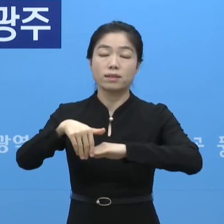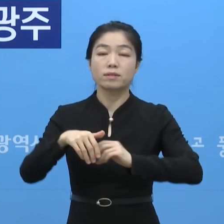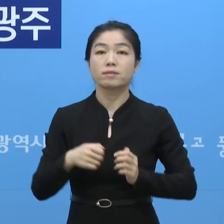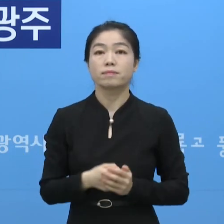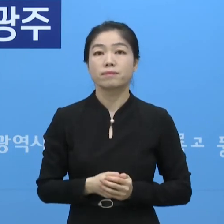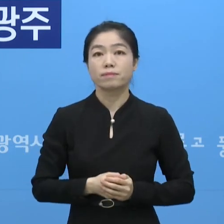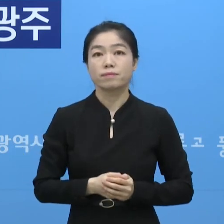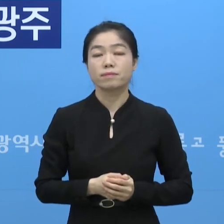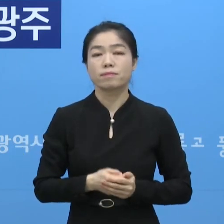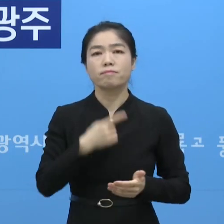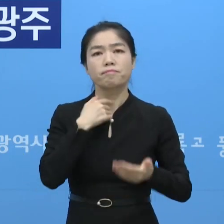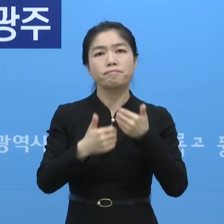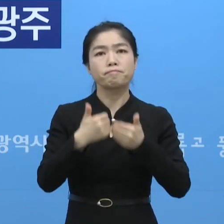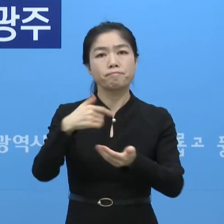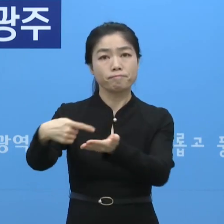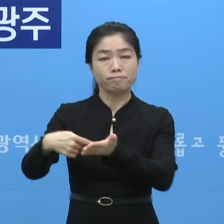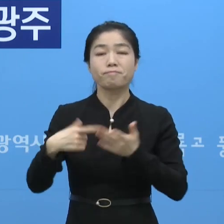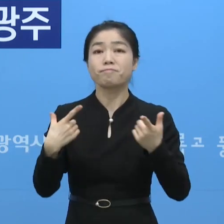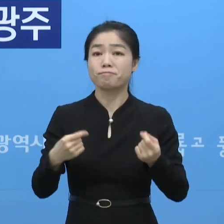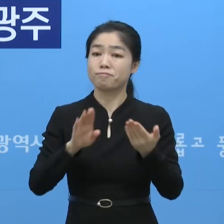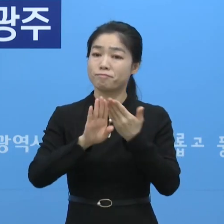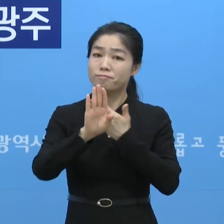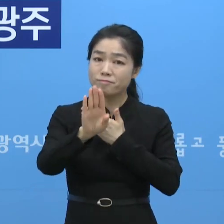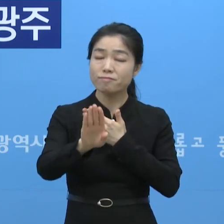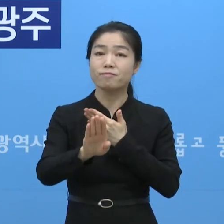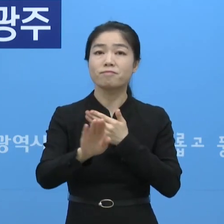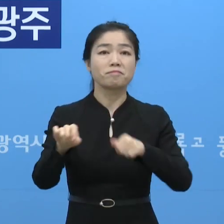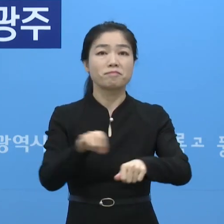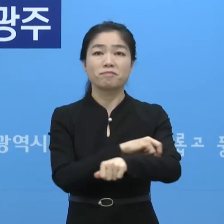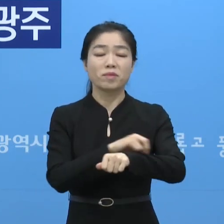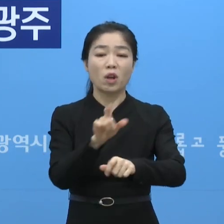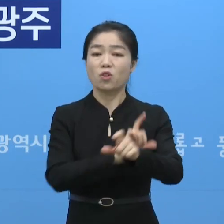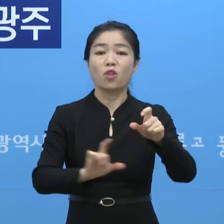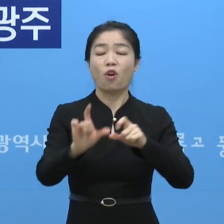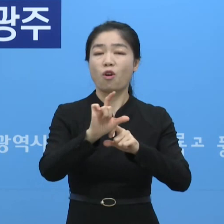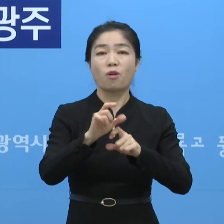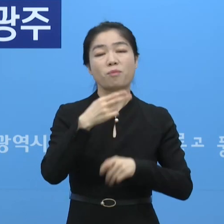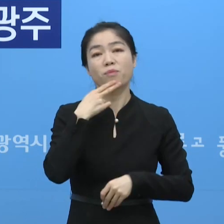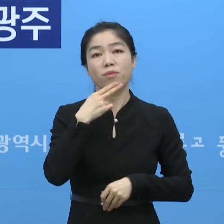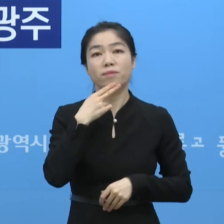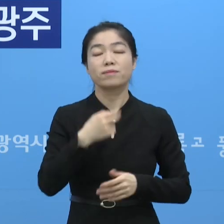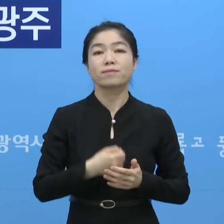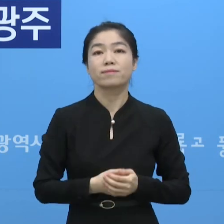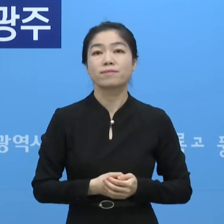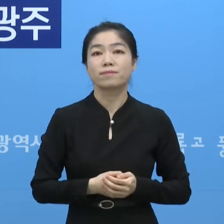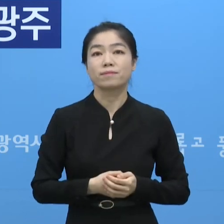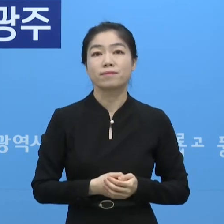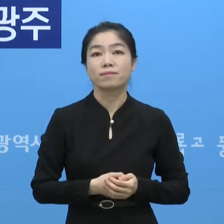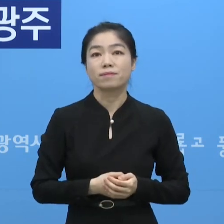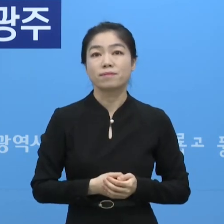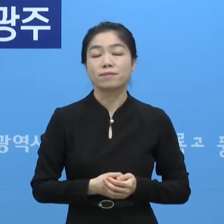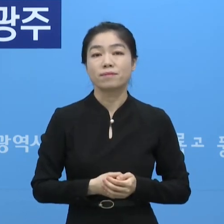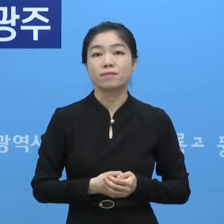하겠습니다. 이상반응 접수 역시 그 이후에는 특별하게 이상반응 신고 들어온 것은 없습니다.